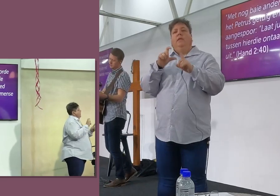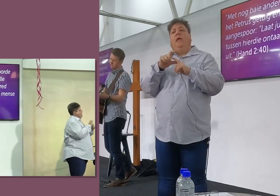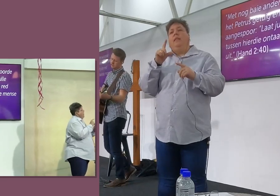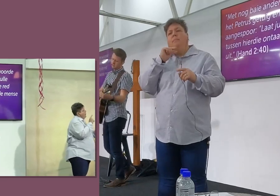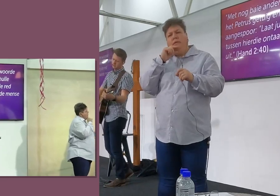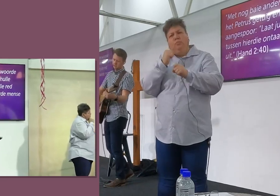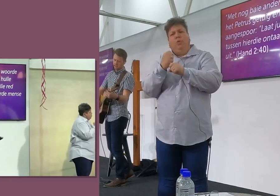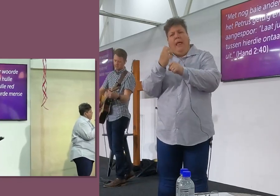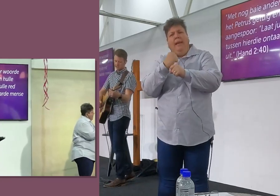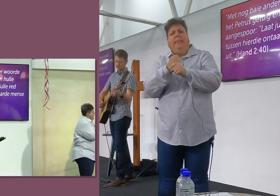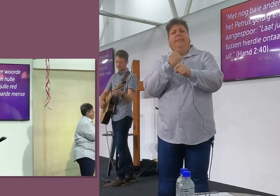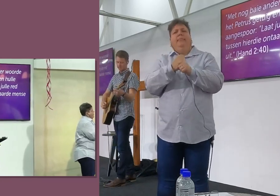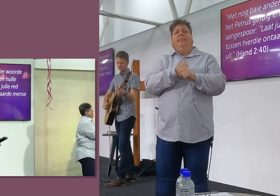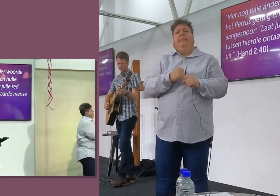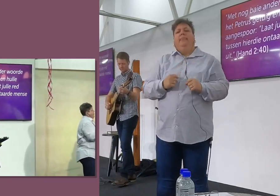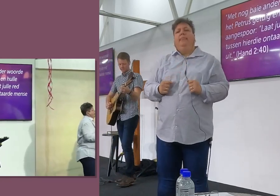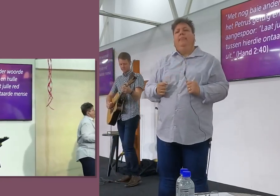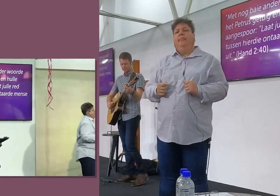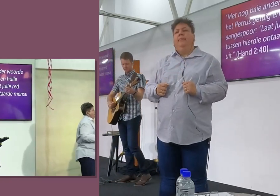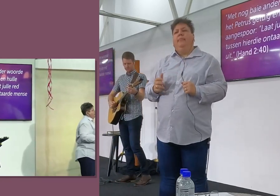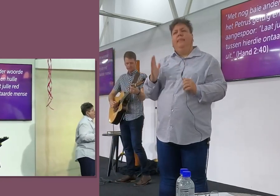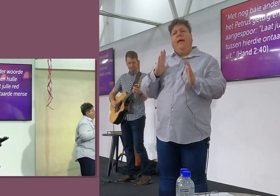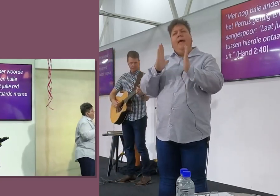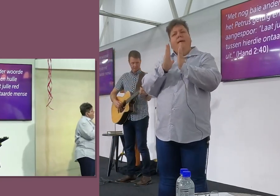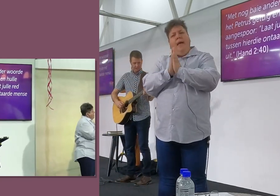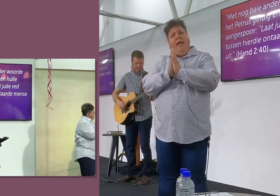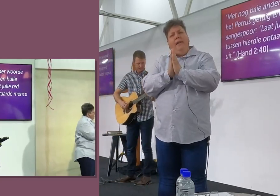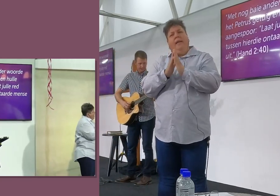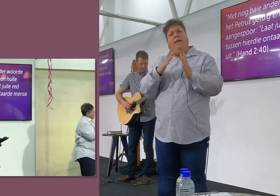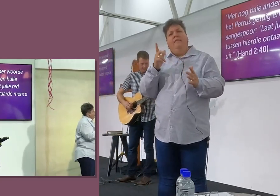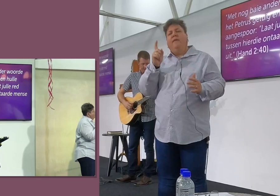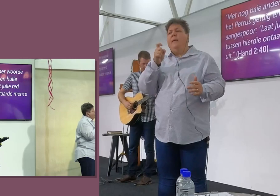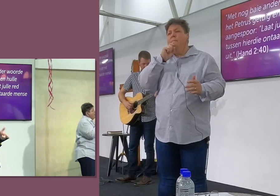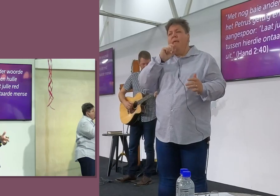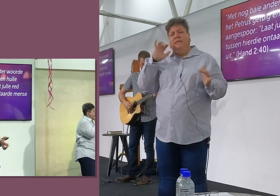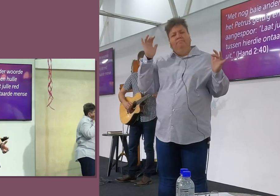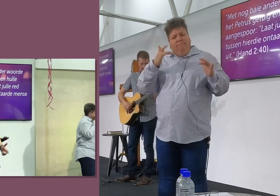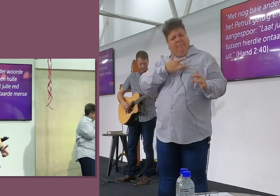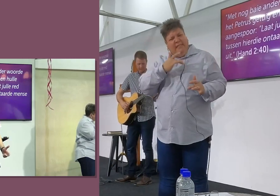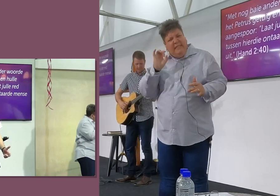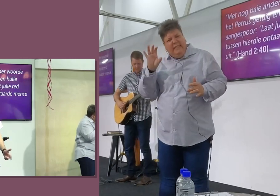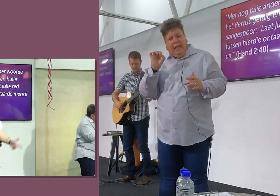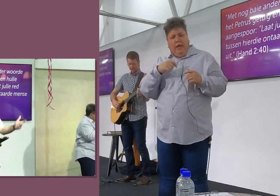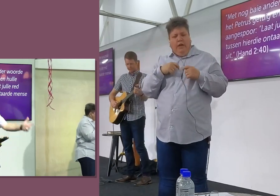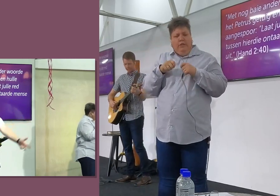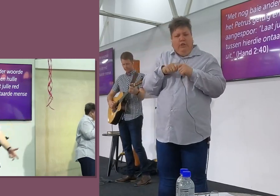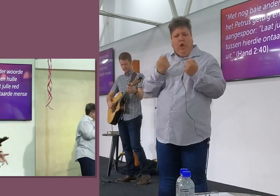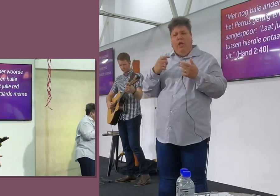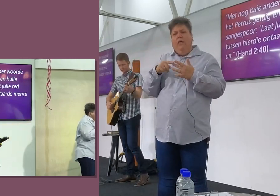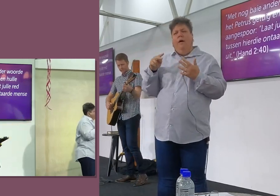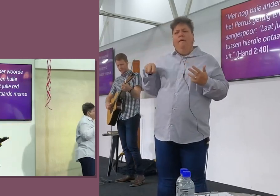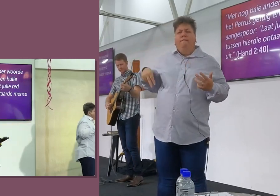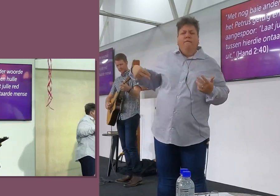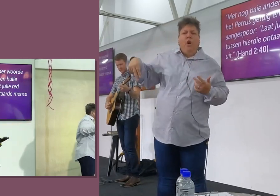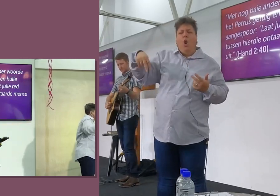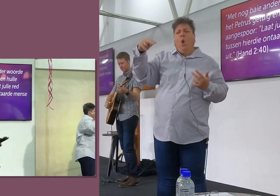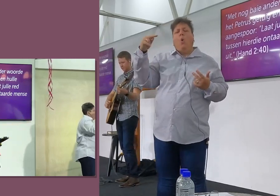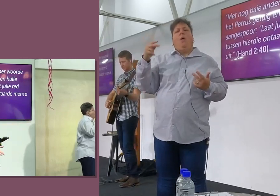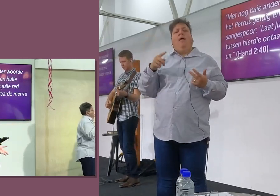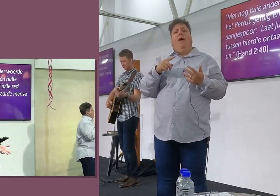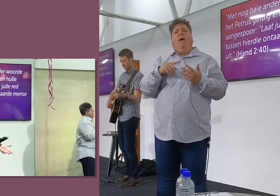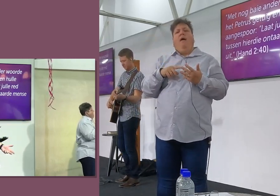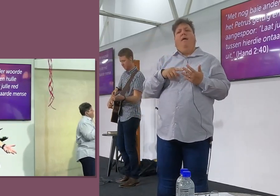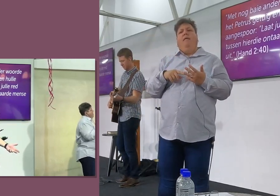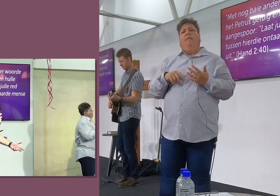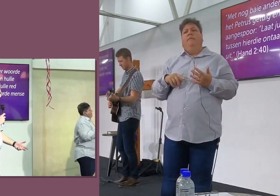mense gereed moet word? Kan ons nie een kerk wees vir sier mense en stikkende mense, verloore mense? Kan ons nie een kerk